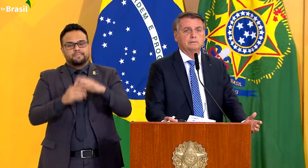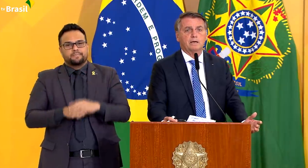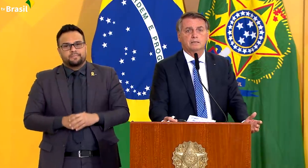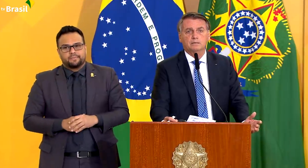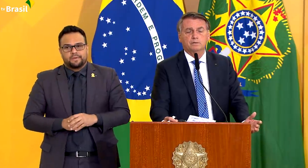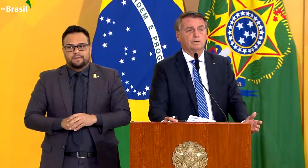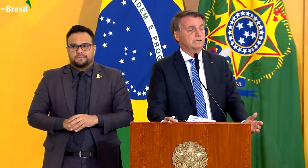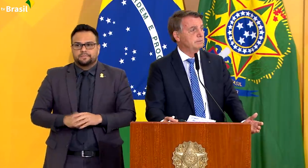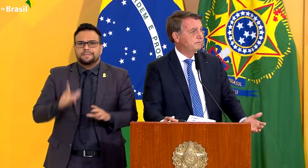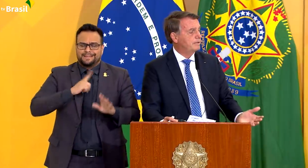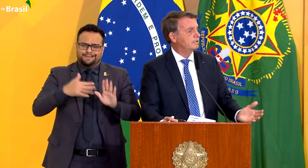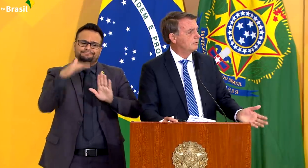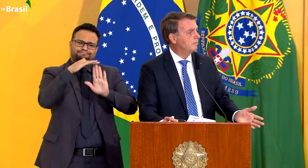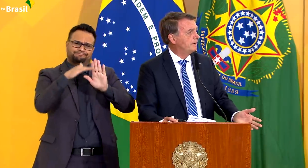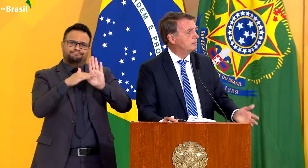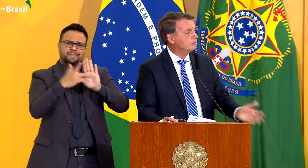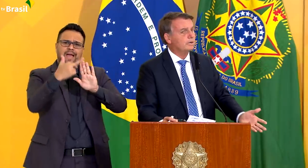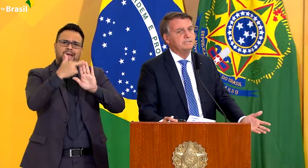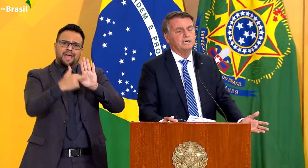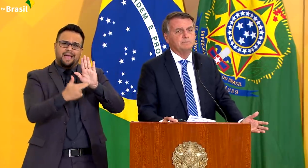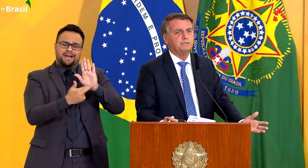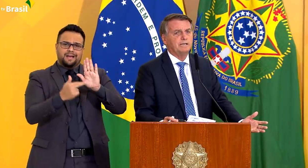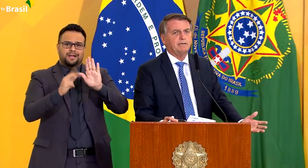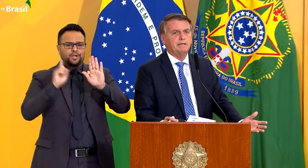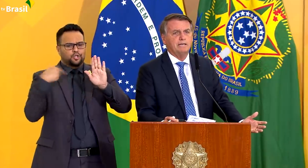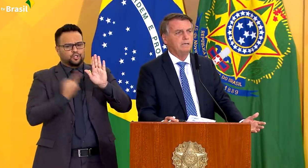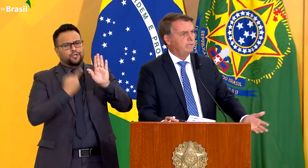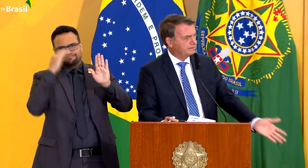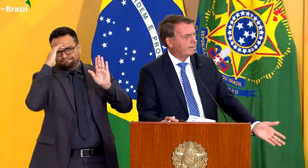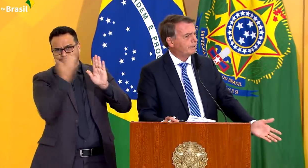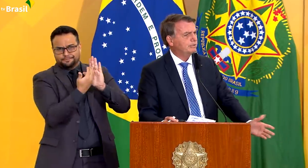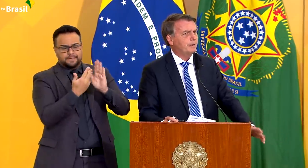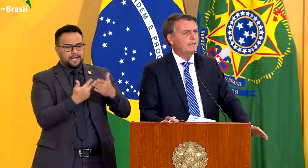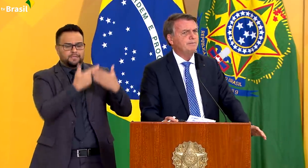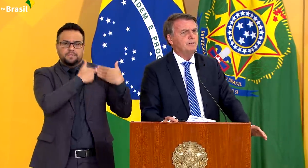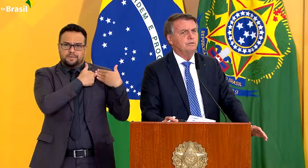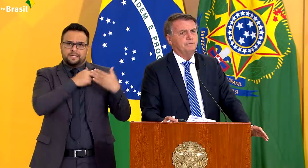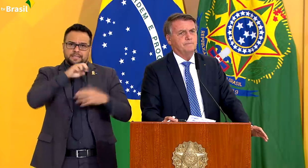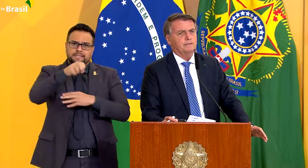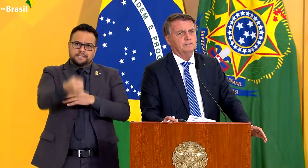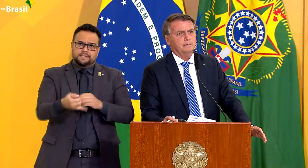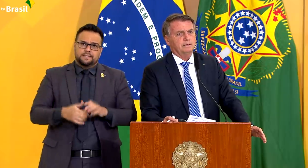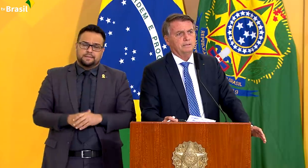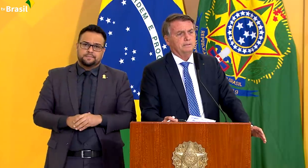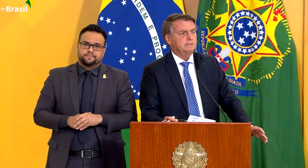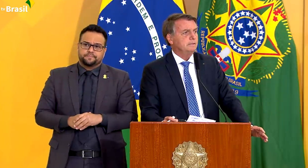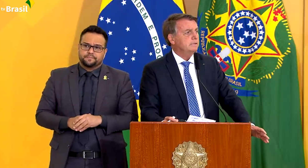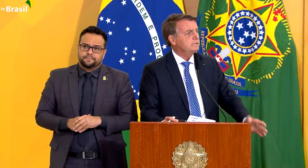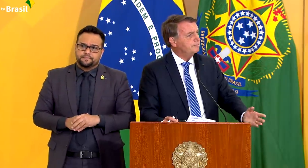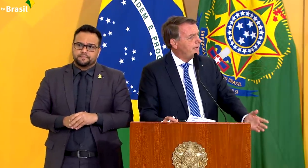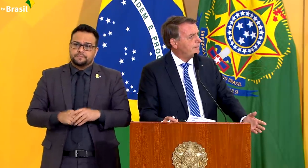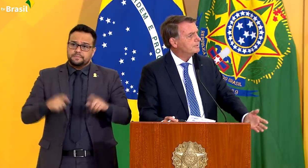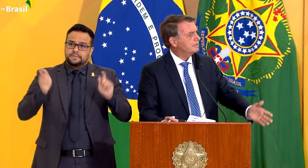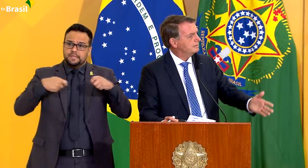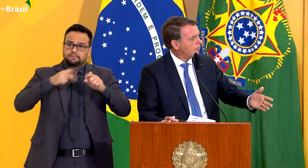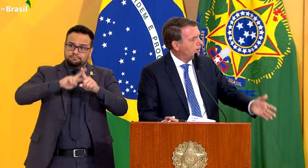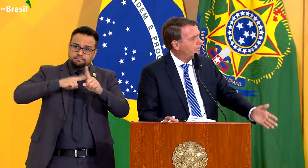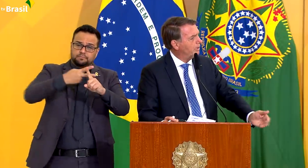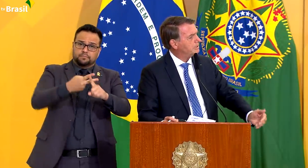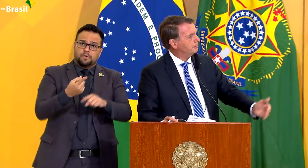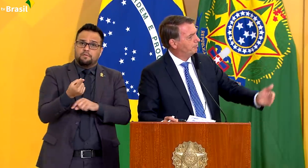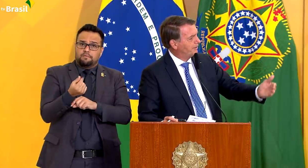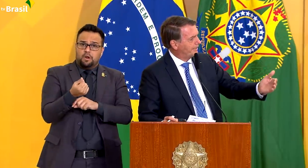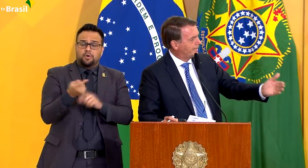daquilo que nós temos feito até o momento, no tocante de responsabilidade. Dá para dobrar esse valor que tivemos